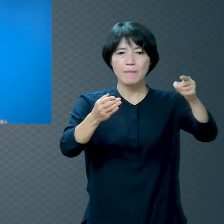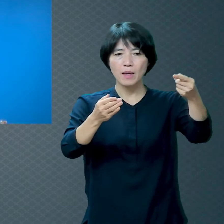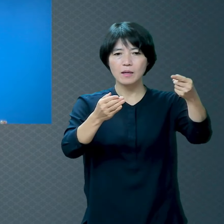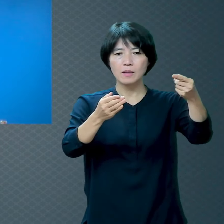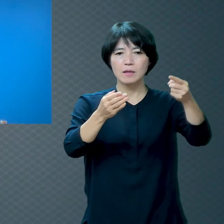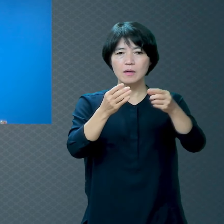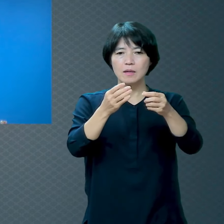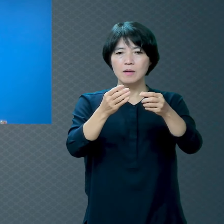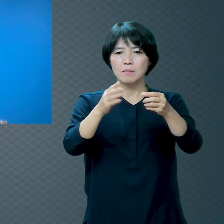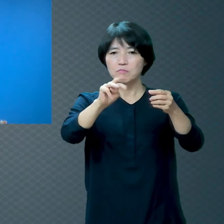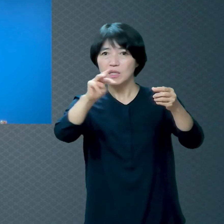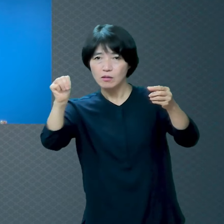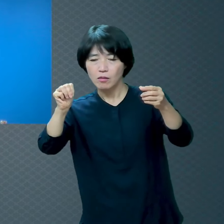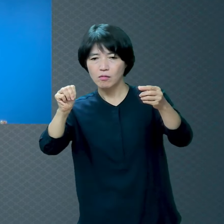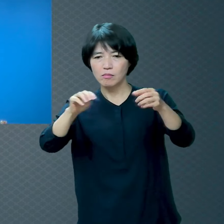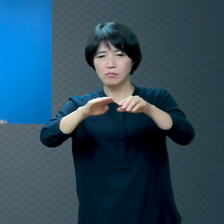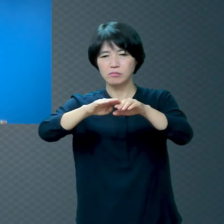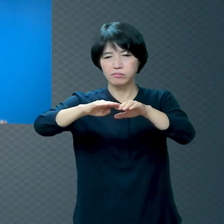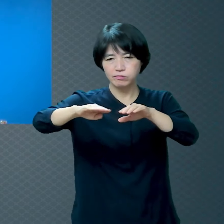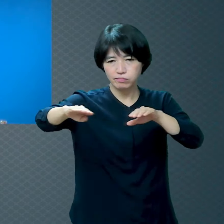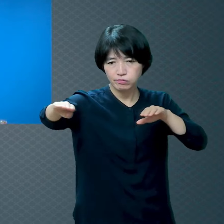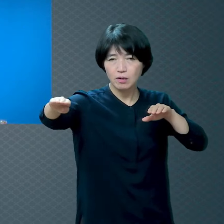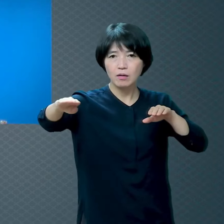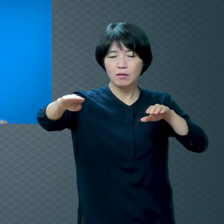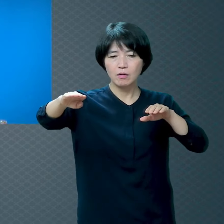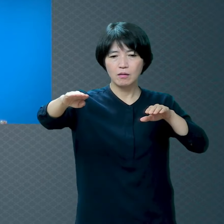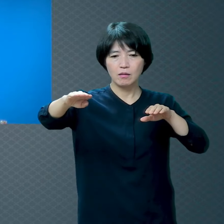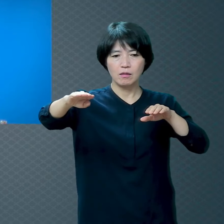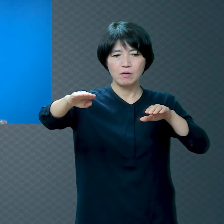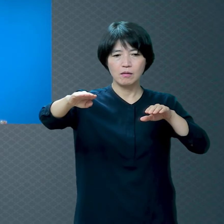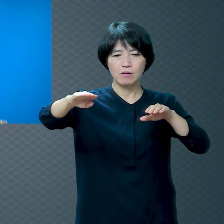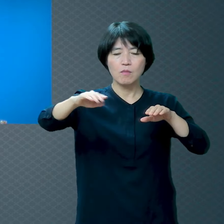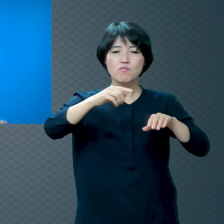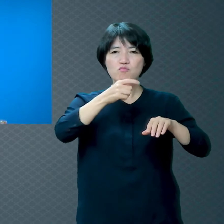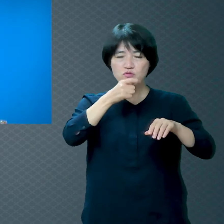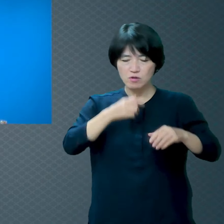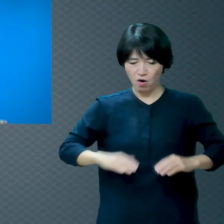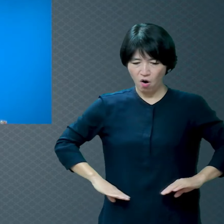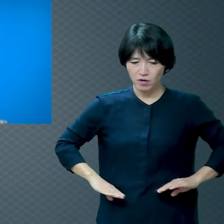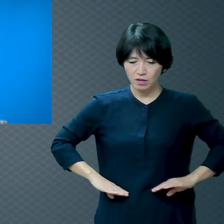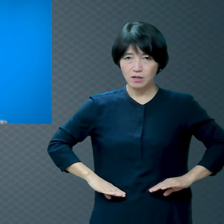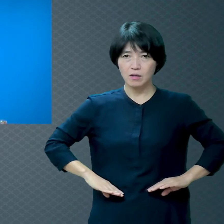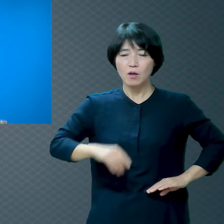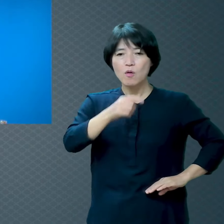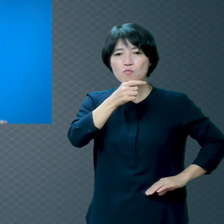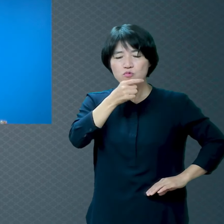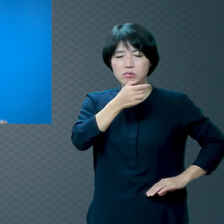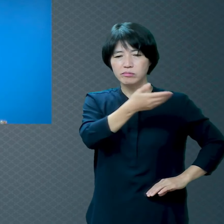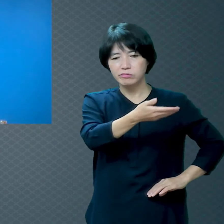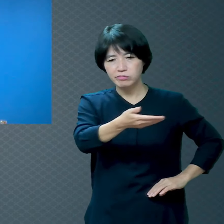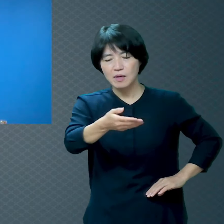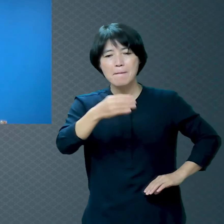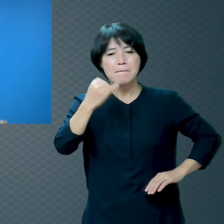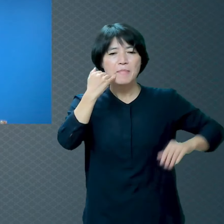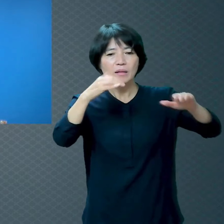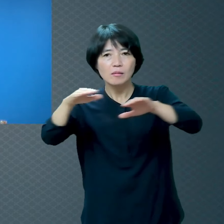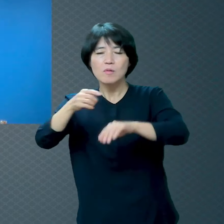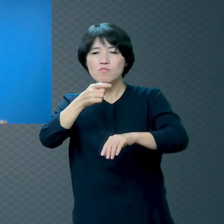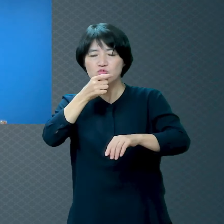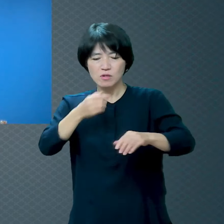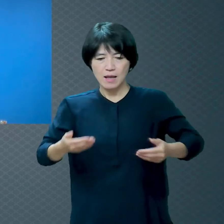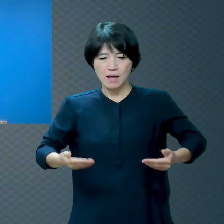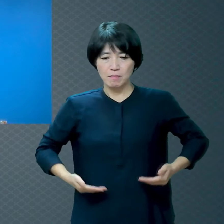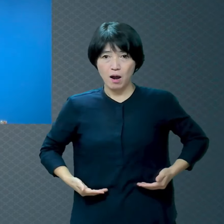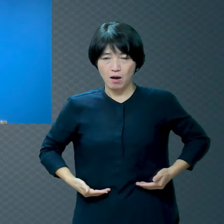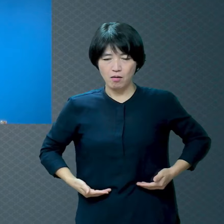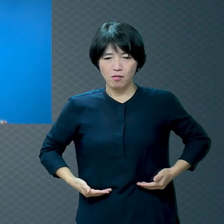걸어다녀도 돼요 바닷물이 여기 허리 정도까지밖에 안 와요 한 100m 정도까지 그래서